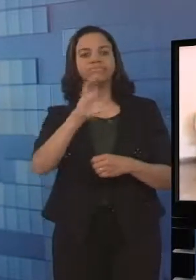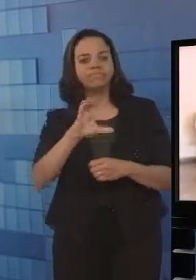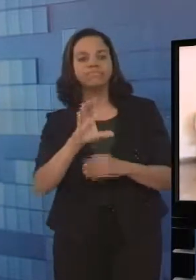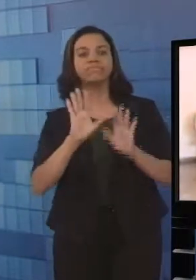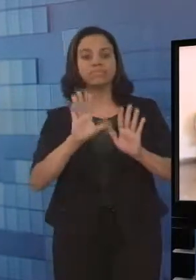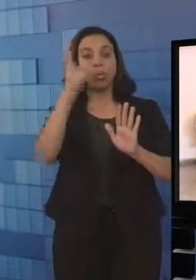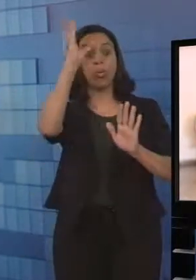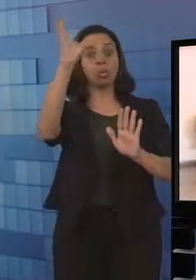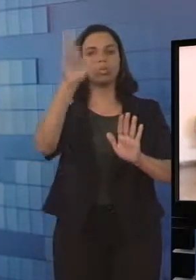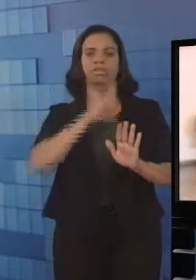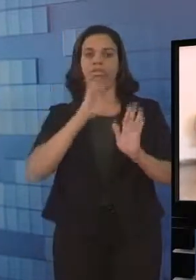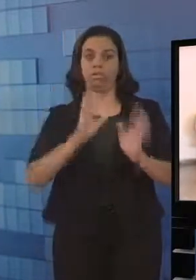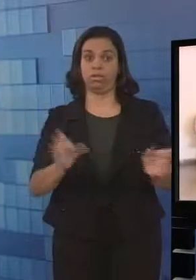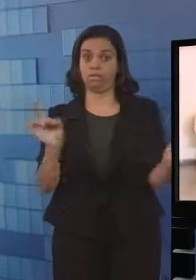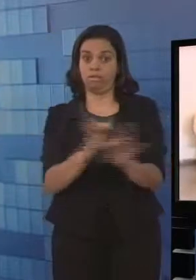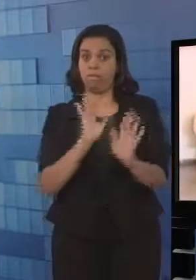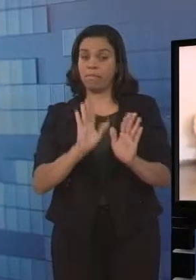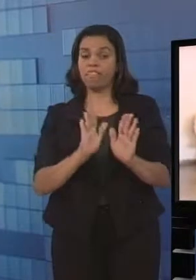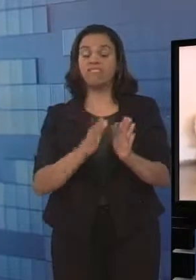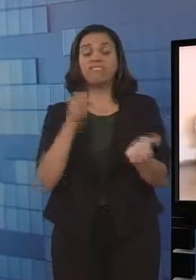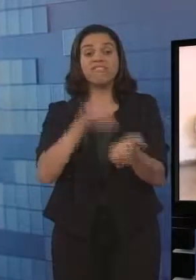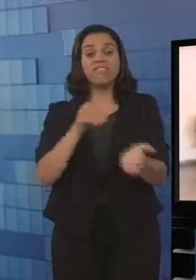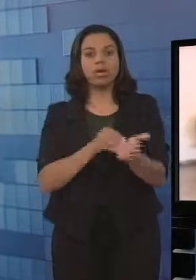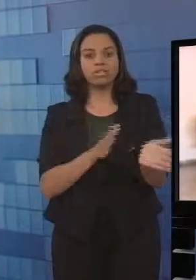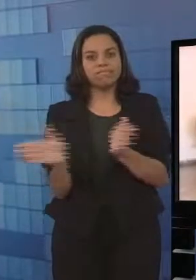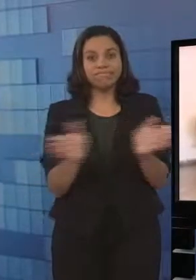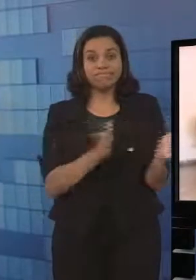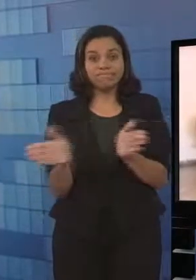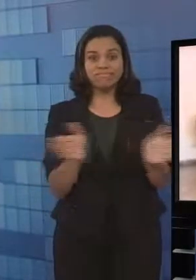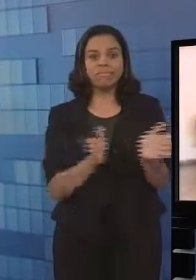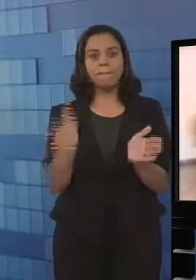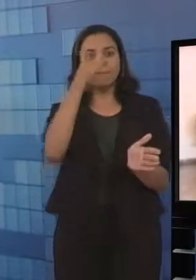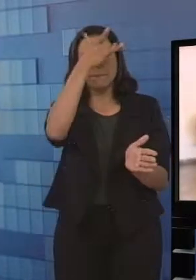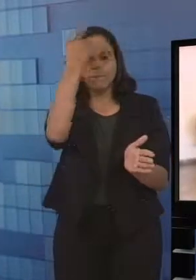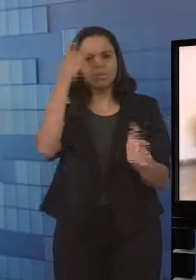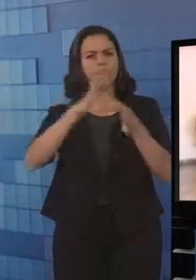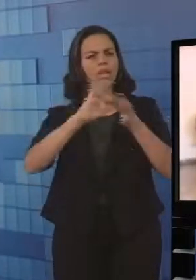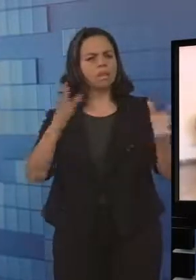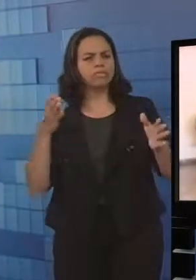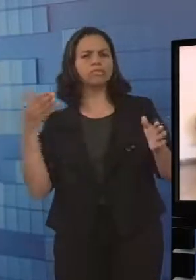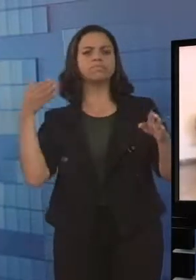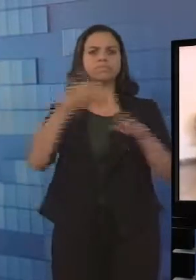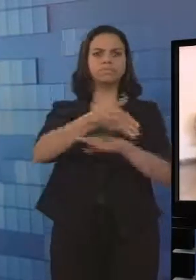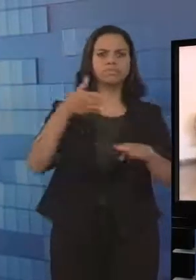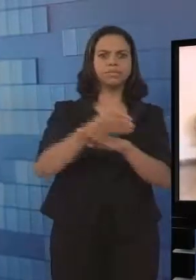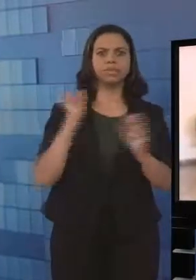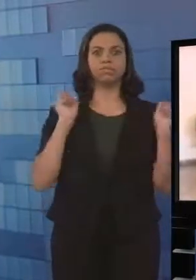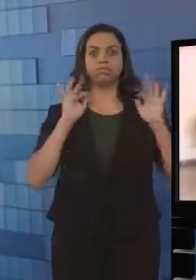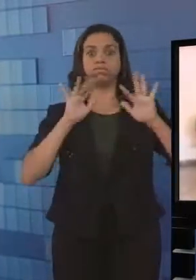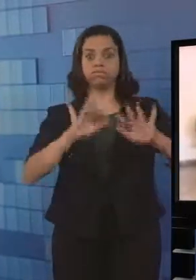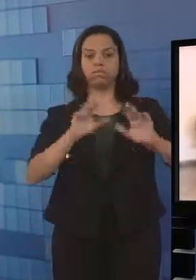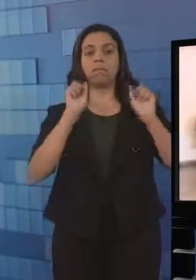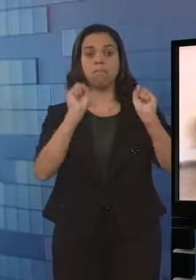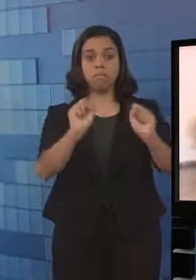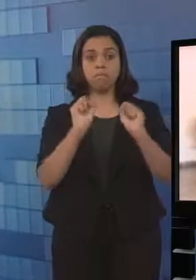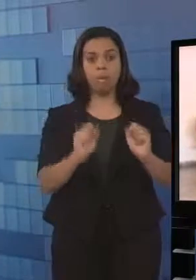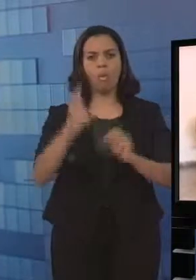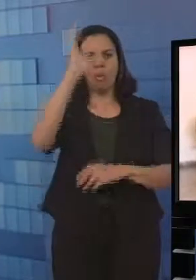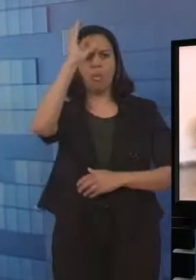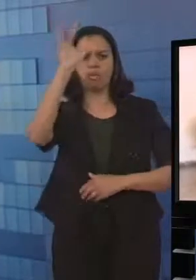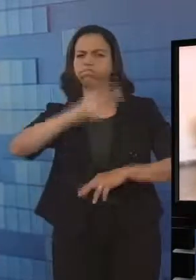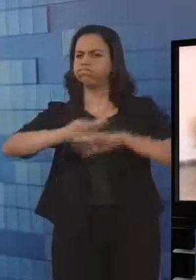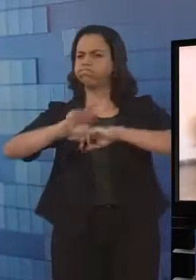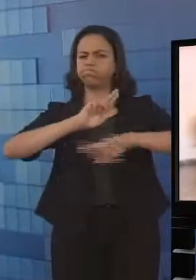a questão do acesso, a acessibilidade das pessoas estarem participando em relação à cultura, são todas as vertentes, seja